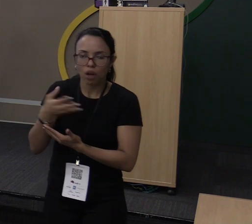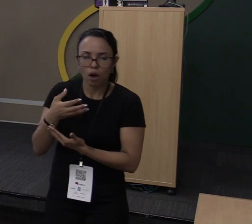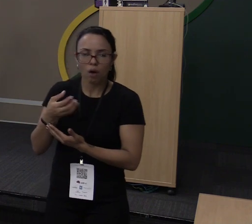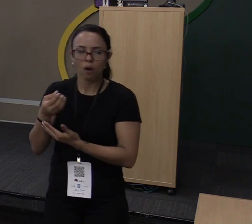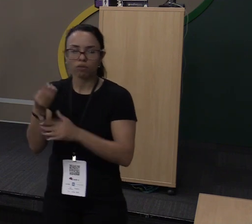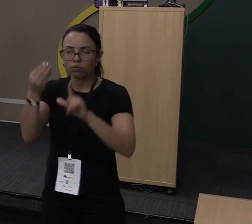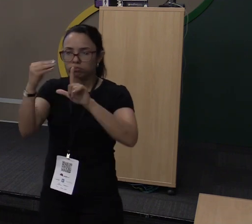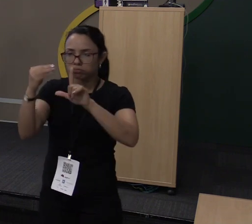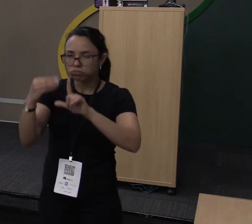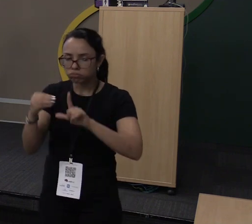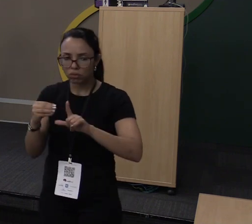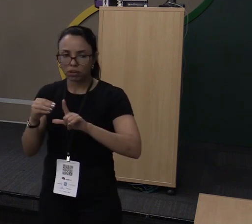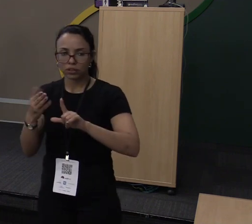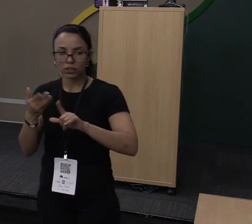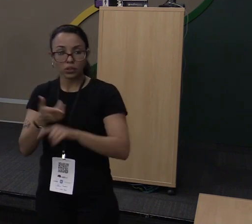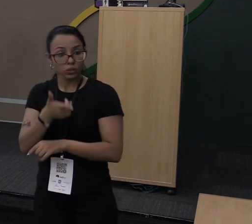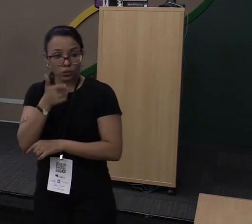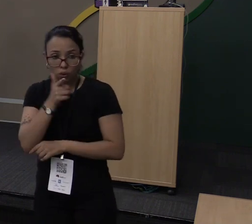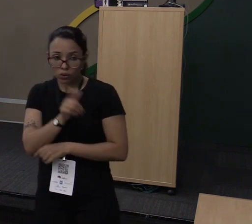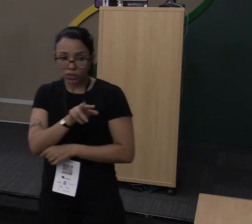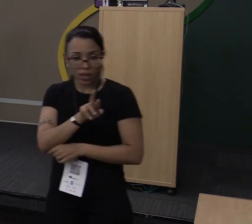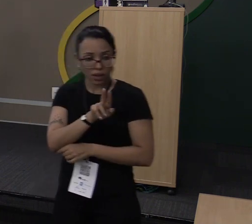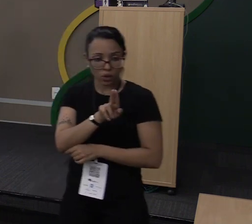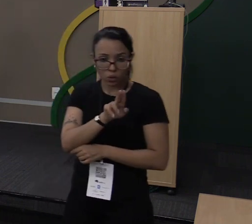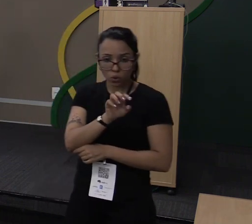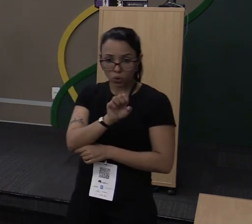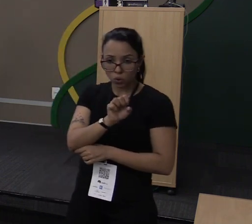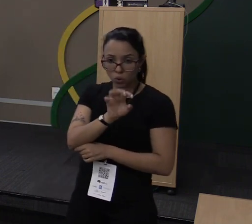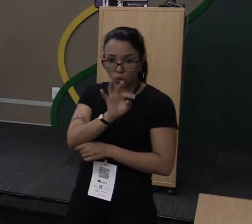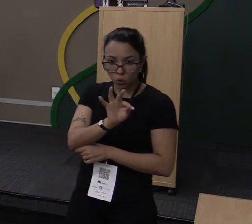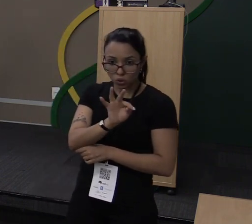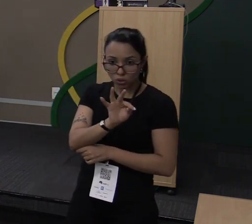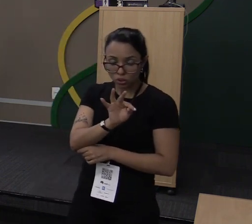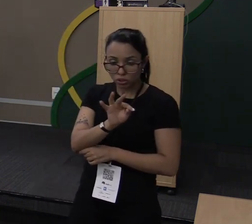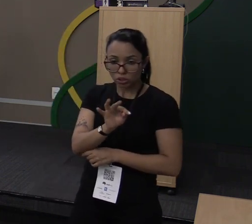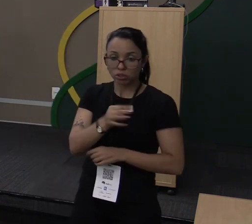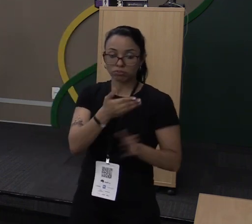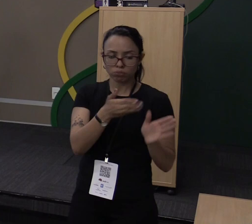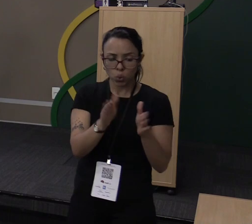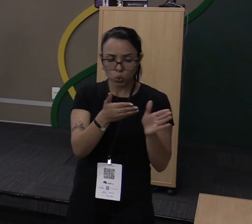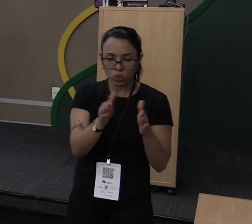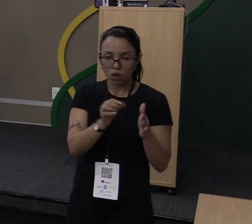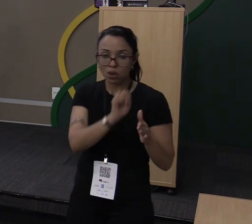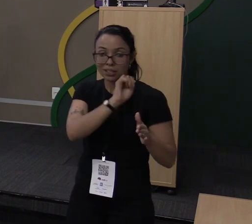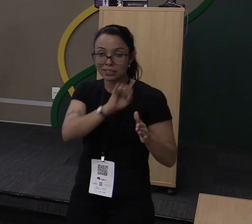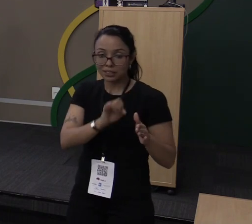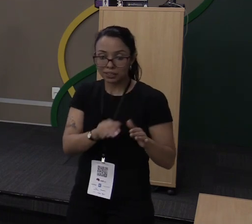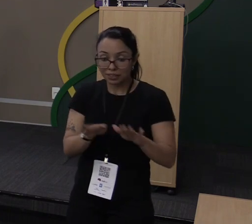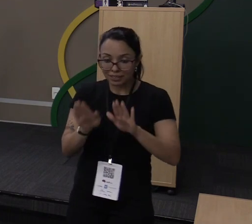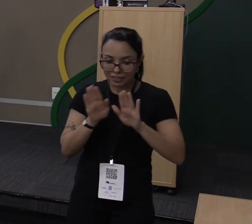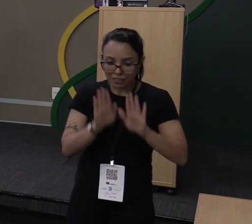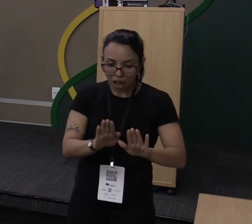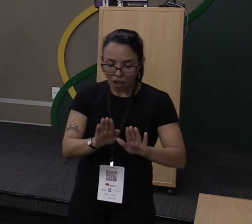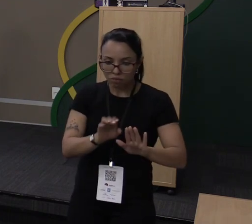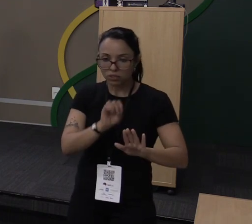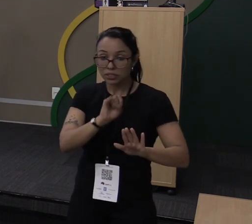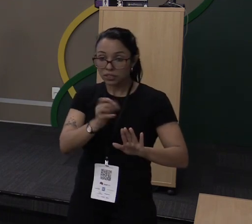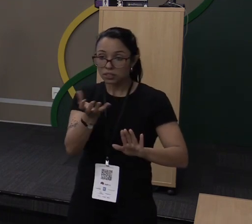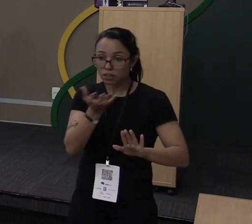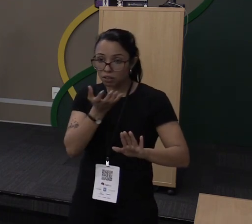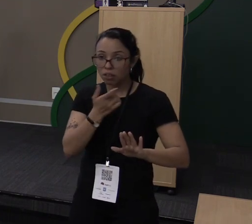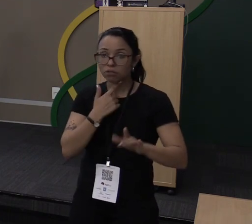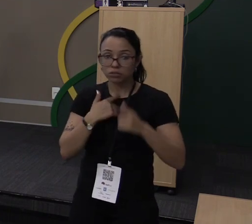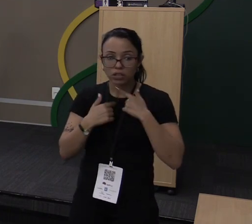você não vai conseguir colocar o Rust em produção utilizando o Rust estável se você quiser usar coisas que são realmente legais,